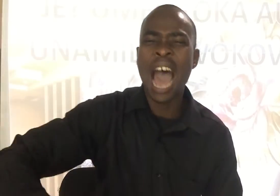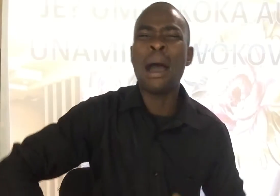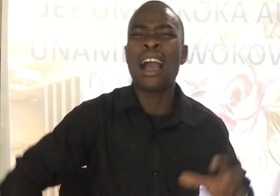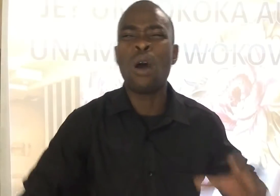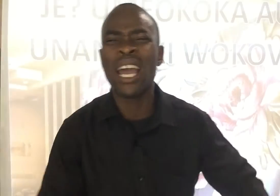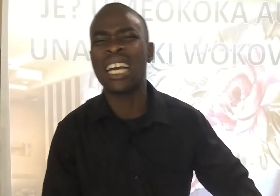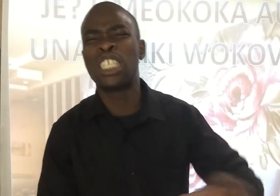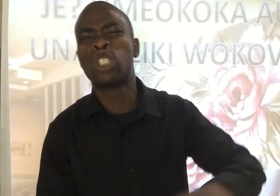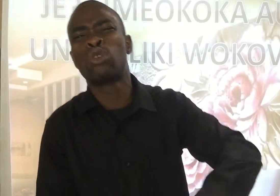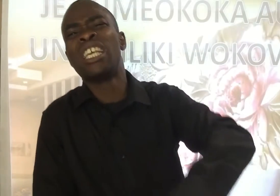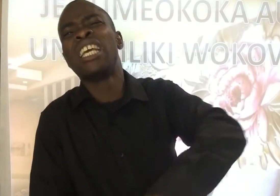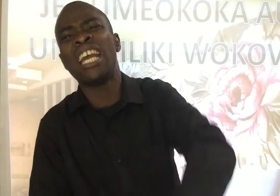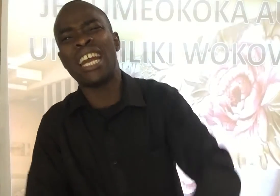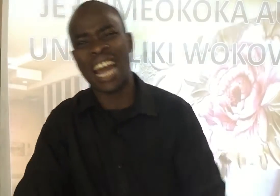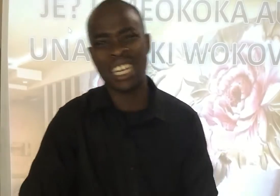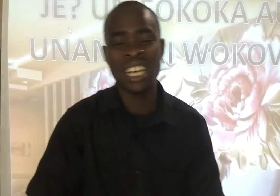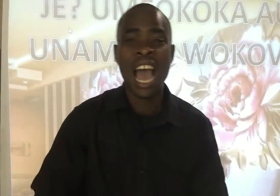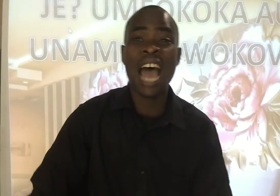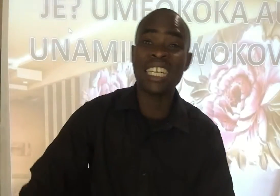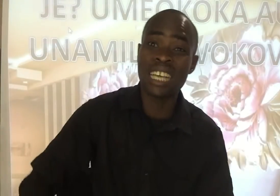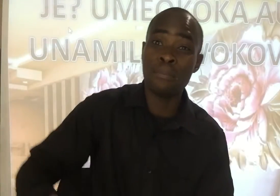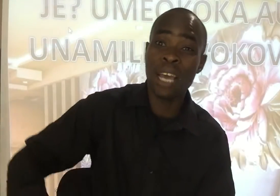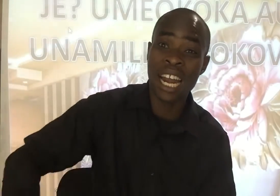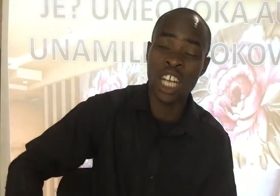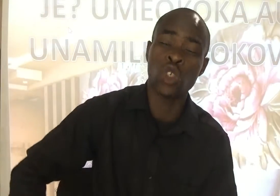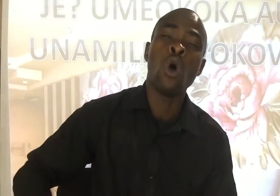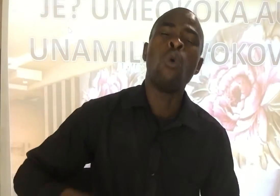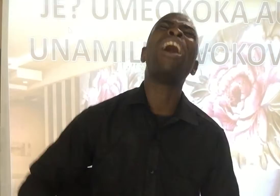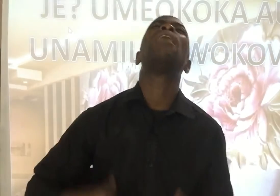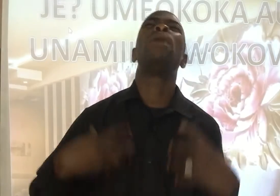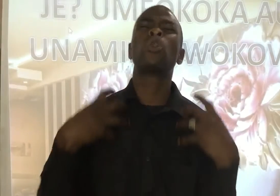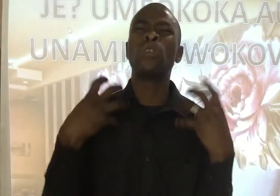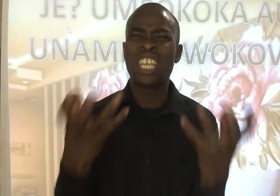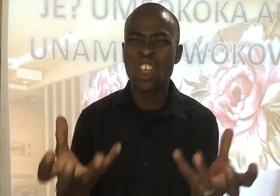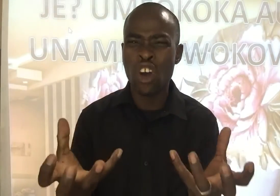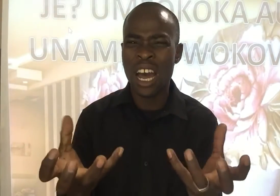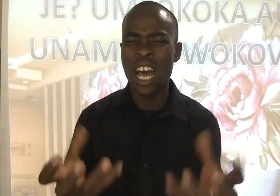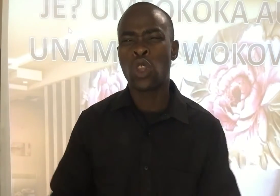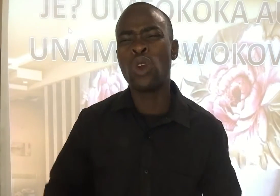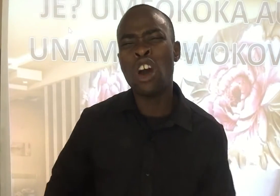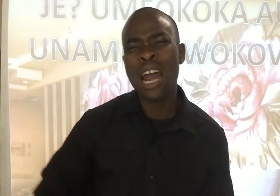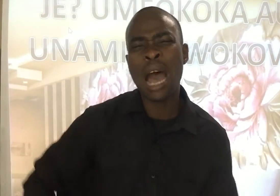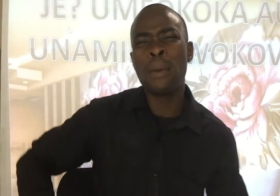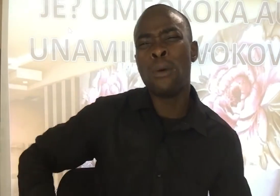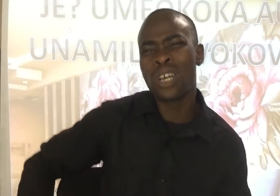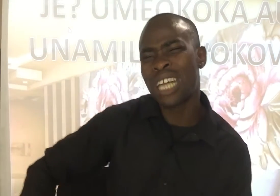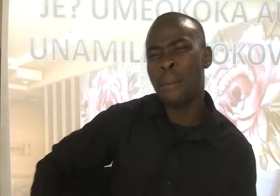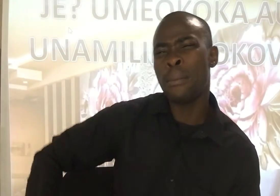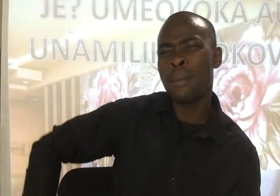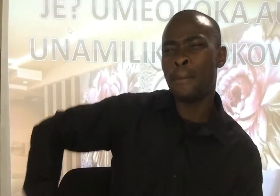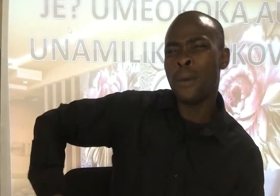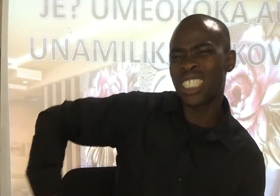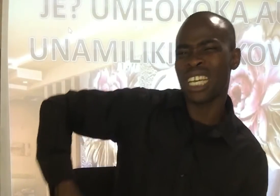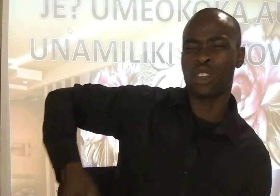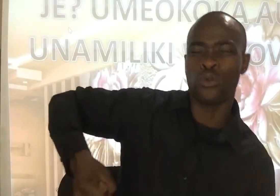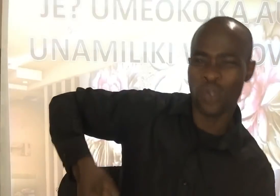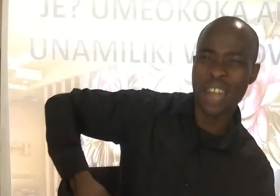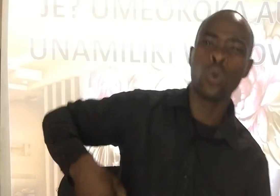akaweka kitu kingine ndani Anatembea nacho Wale ambao tunakiona Tunaona amebeba box ya kitu flani